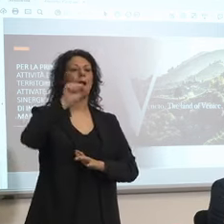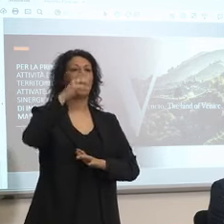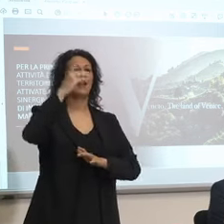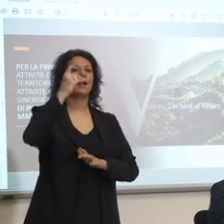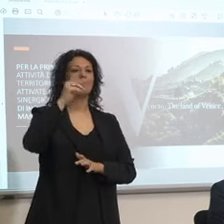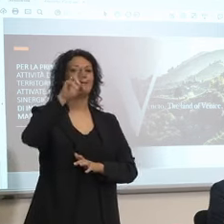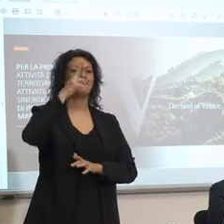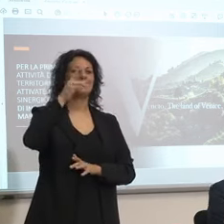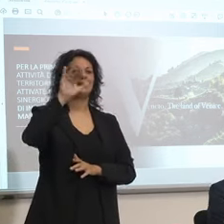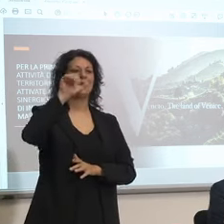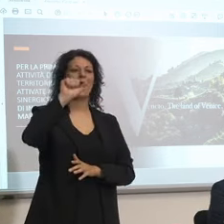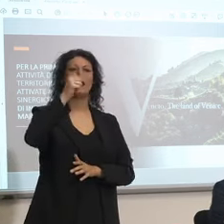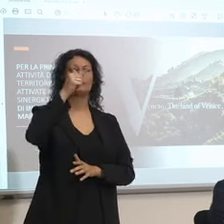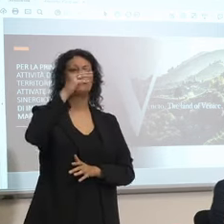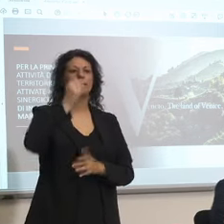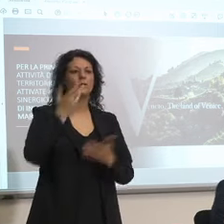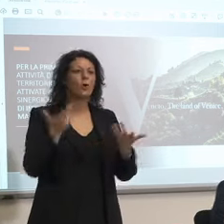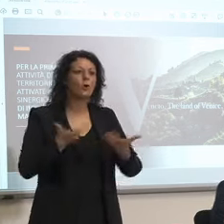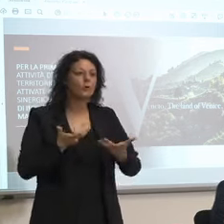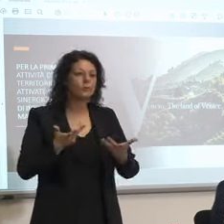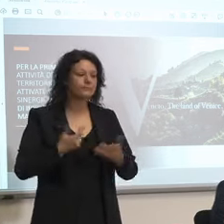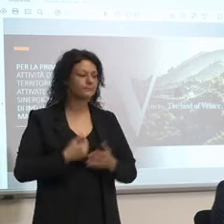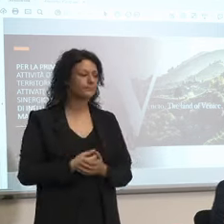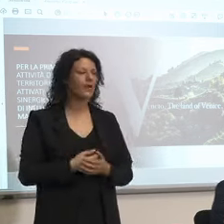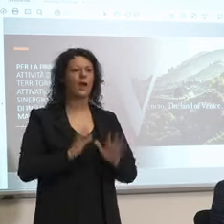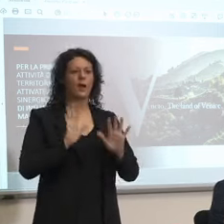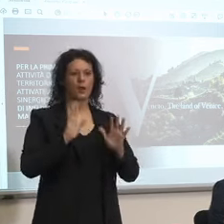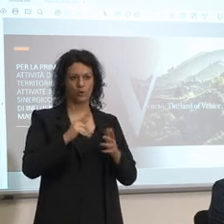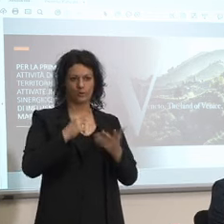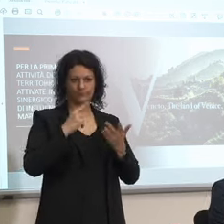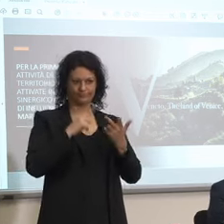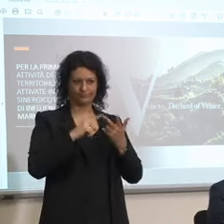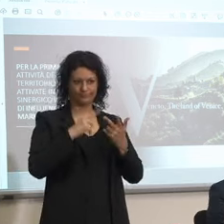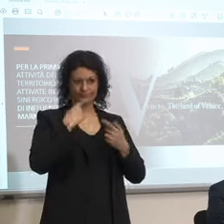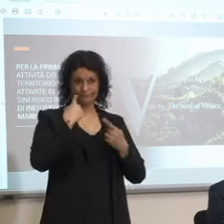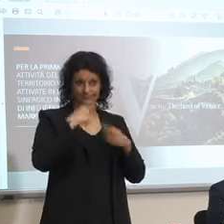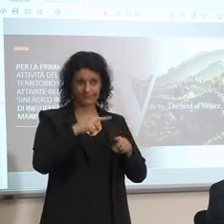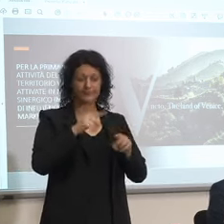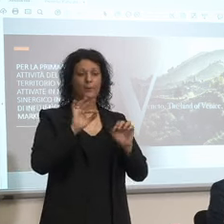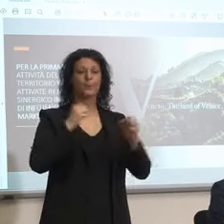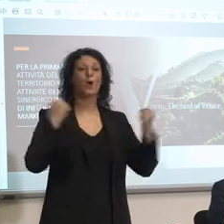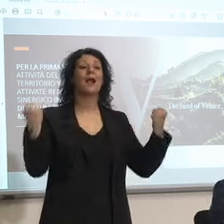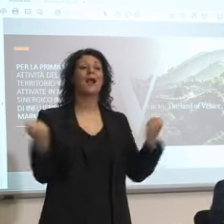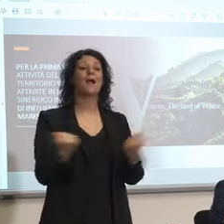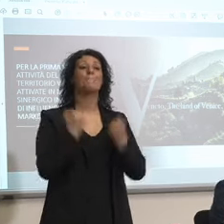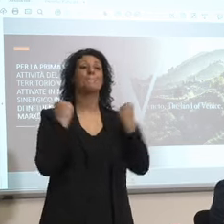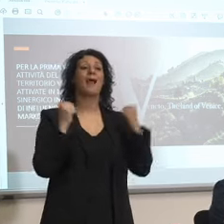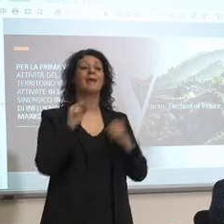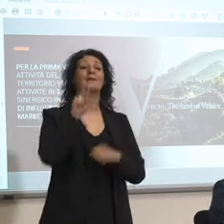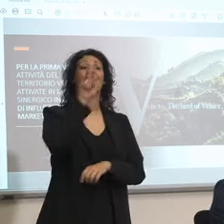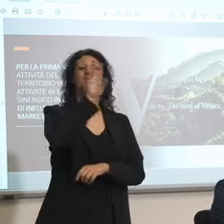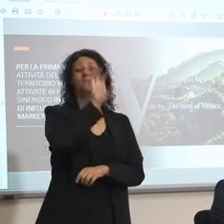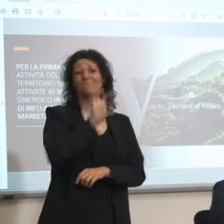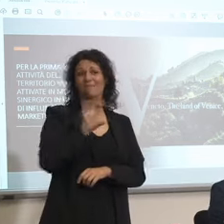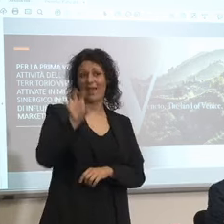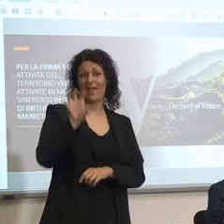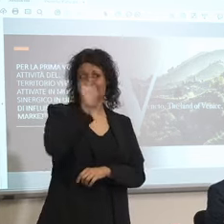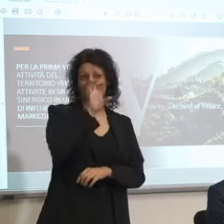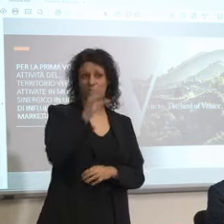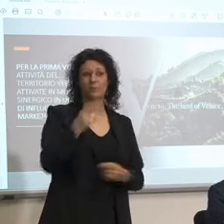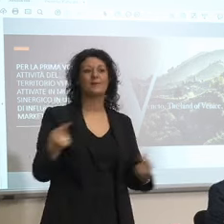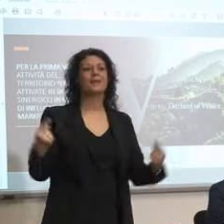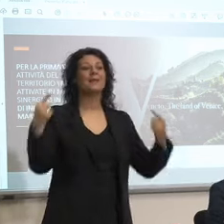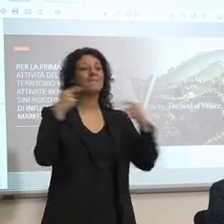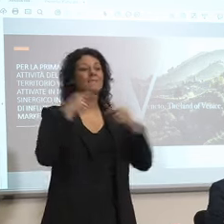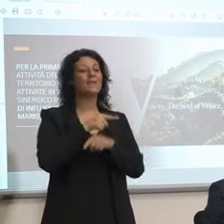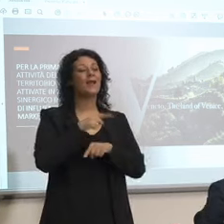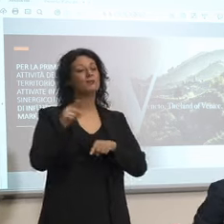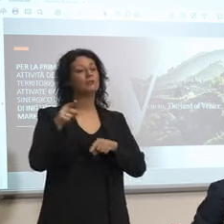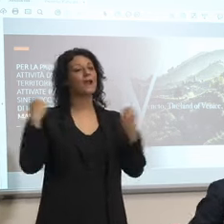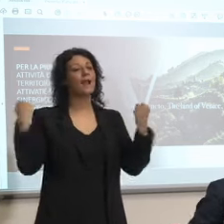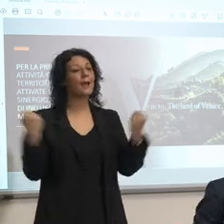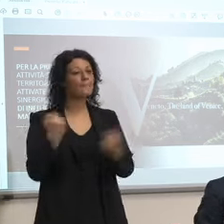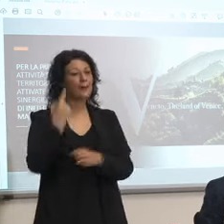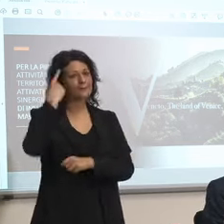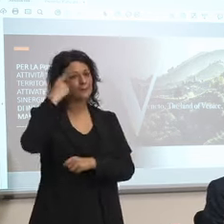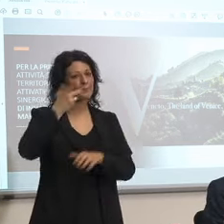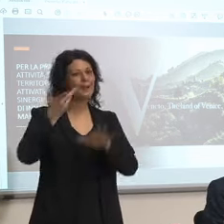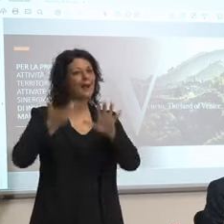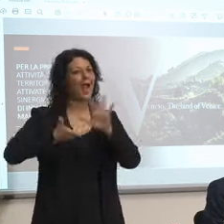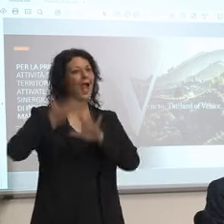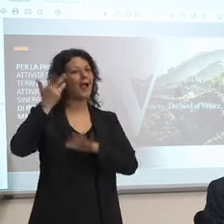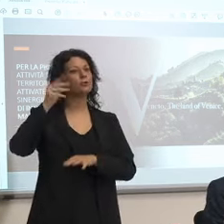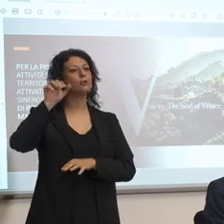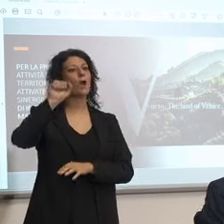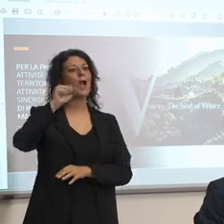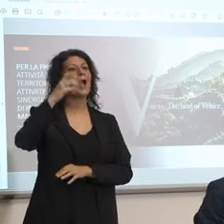questa è la campagna del Veneto quella dell'alto adriatico è un'idea dei tre presidenti che hanno deciso di